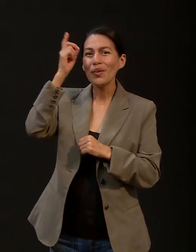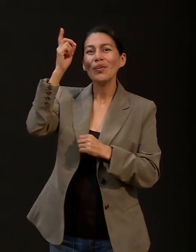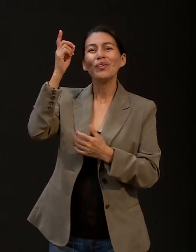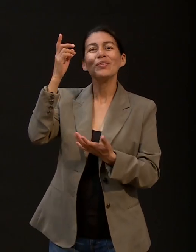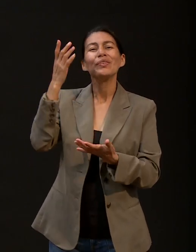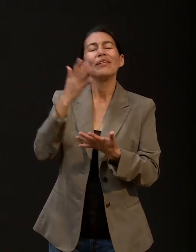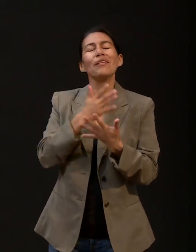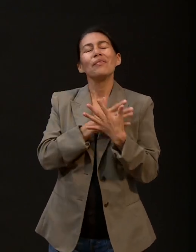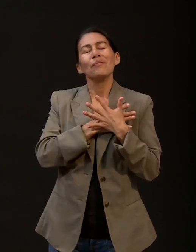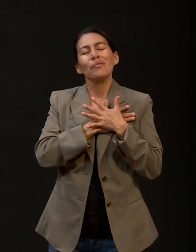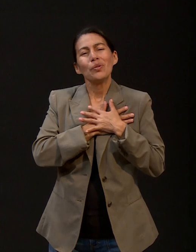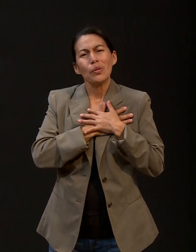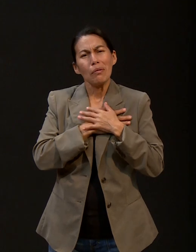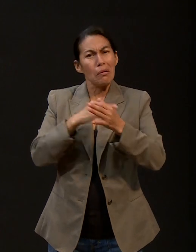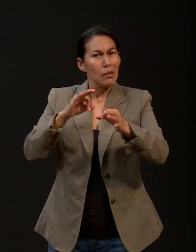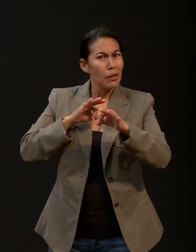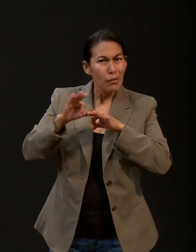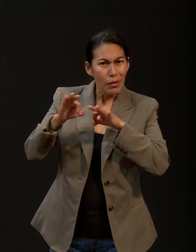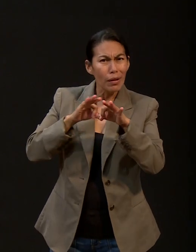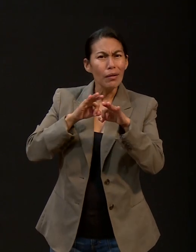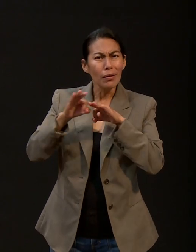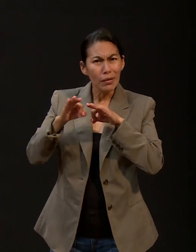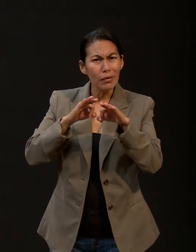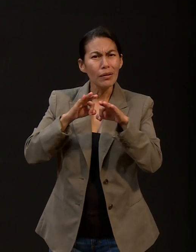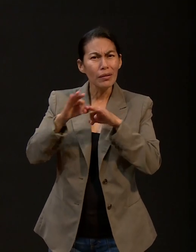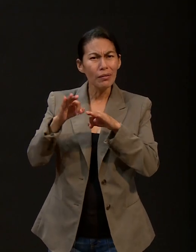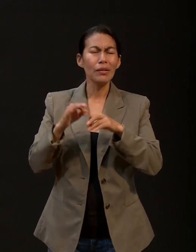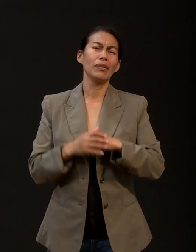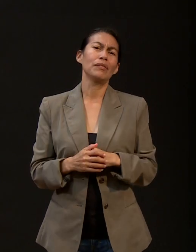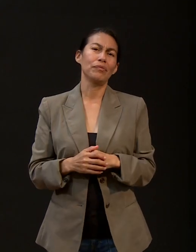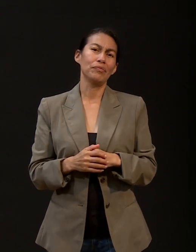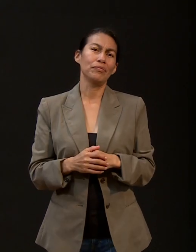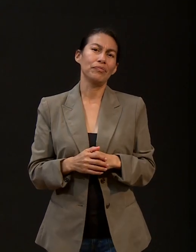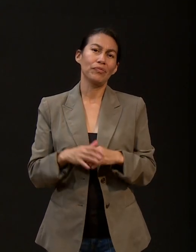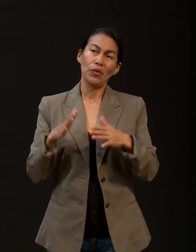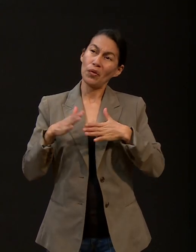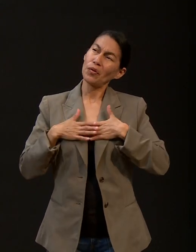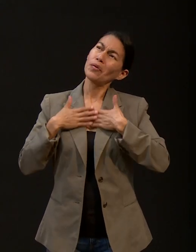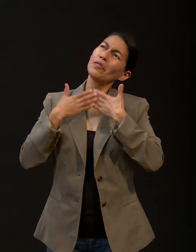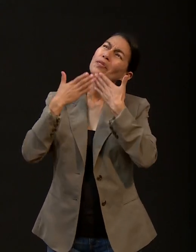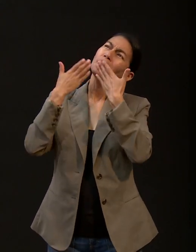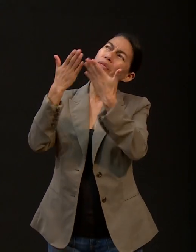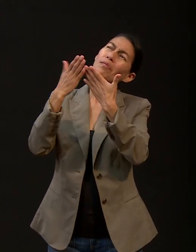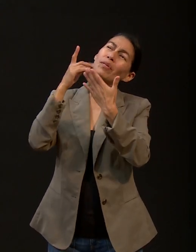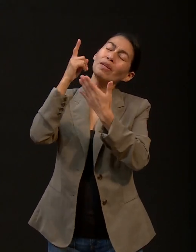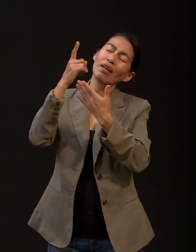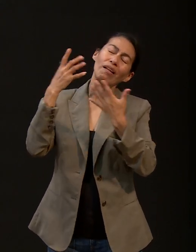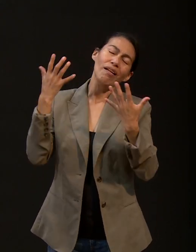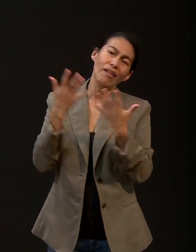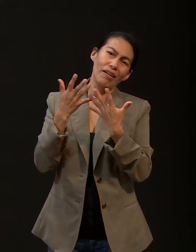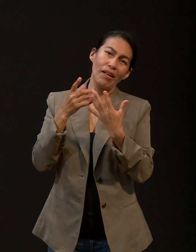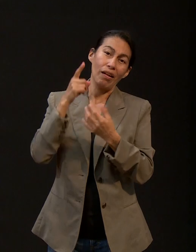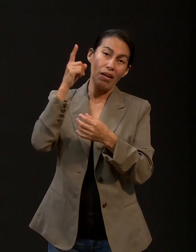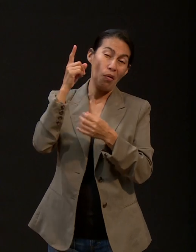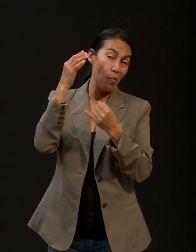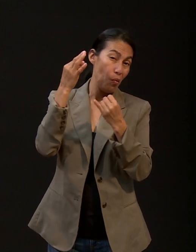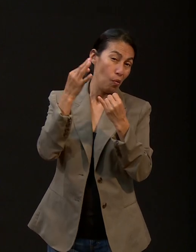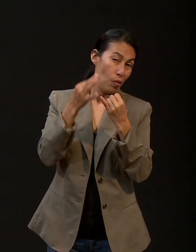imaginamos. Pero a veces no lo comprendemos. Confiemos en Él y Él hará. Él tiene la última